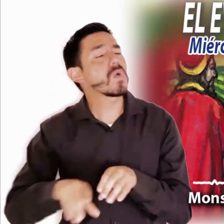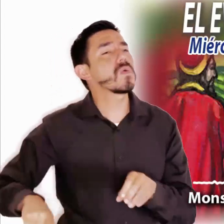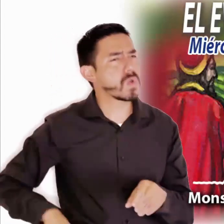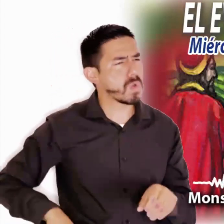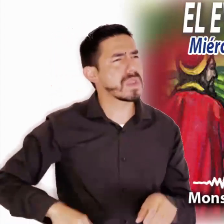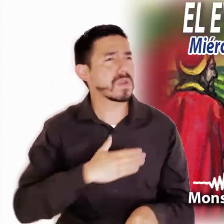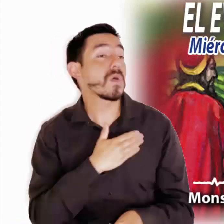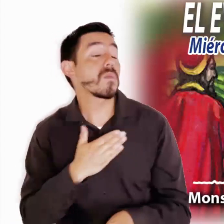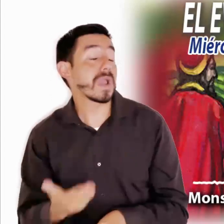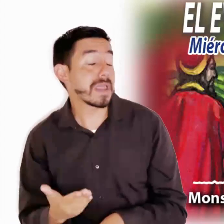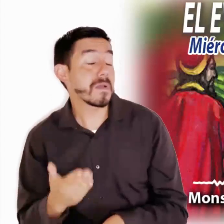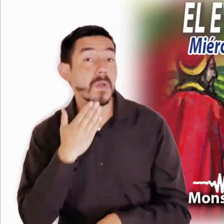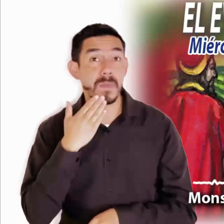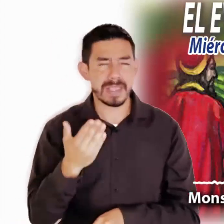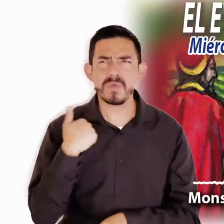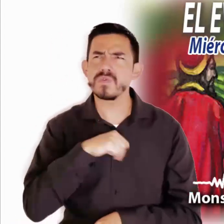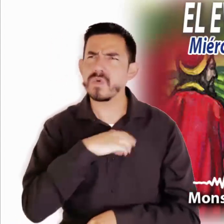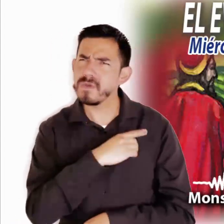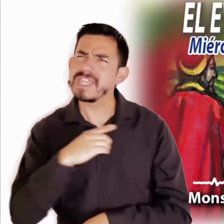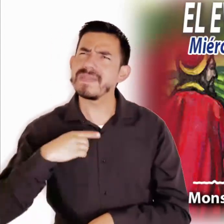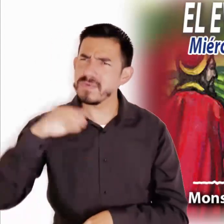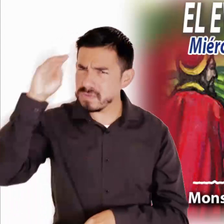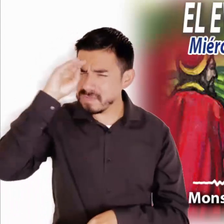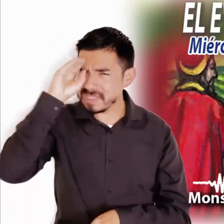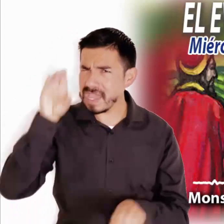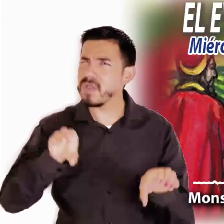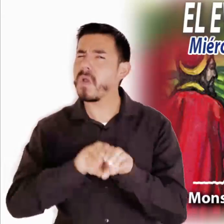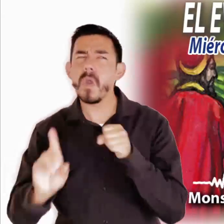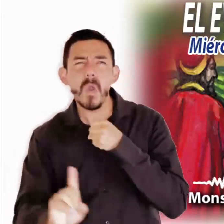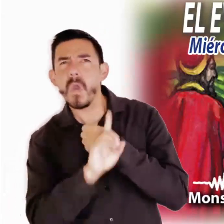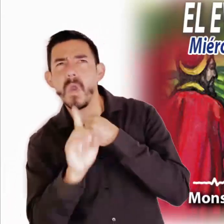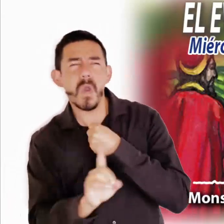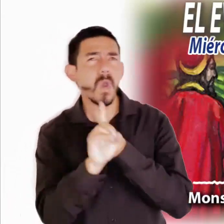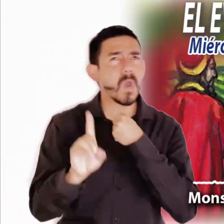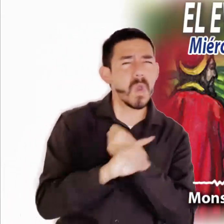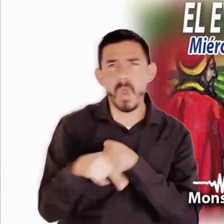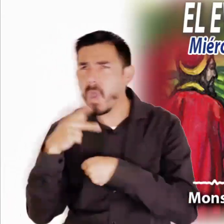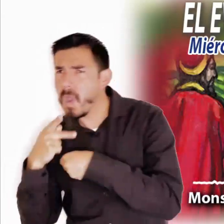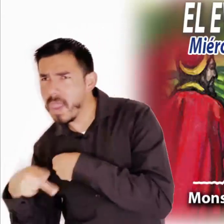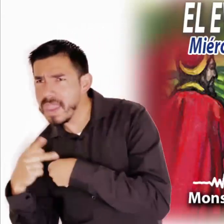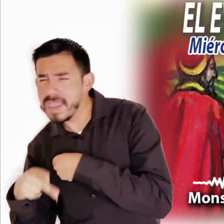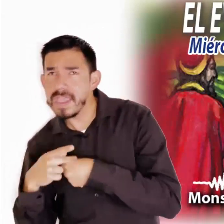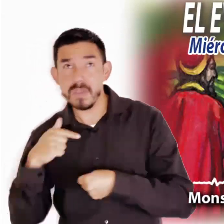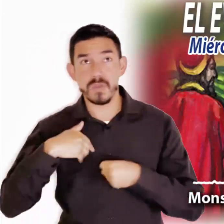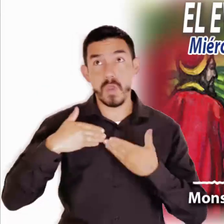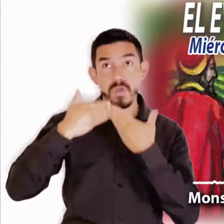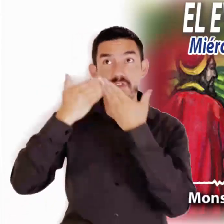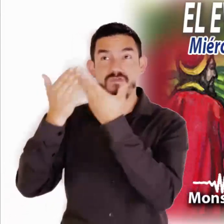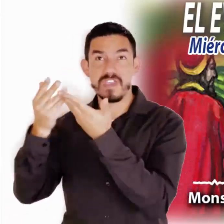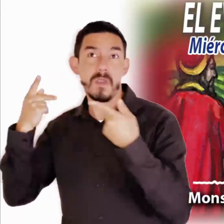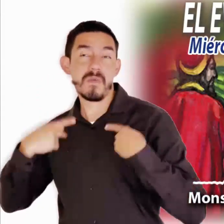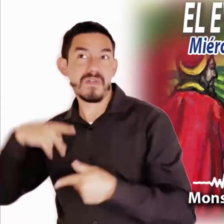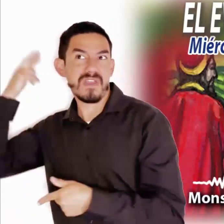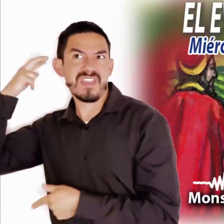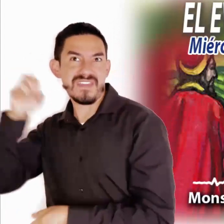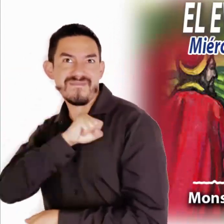como venidas de Dios, pero esta fábula nos hace reflexionar en los riesgos que afronta el pueblo que se pone en manos